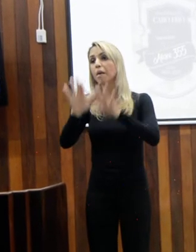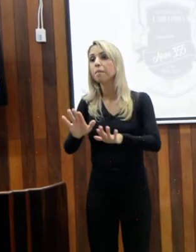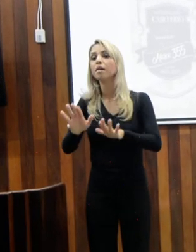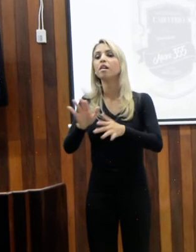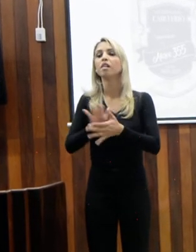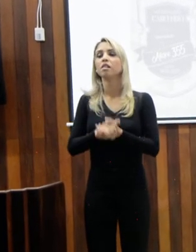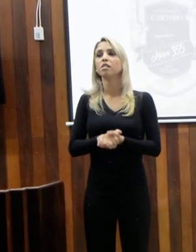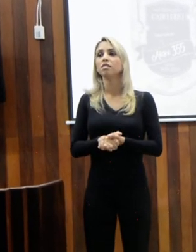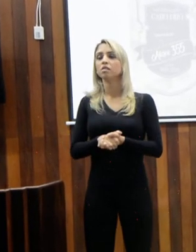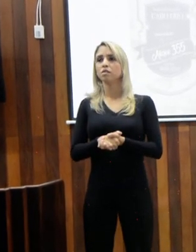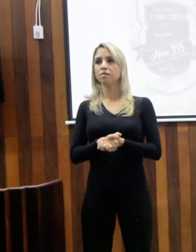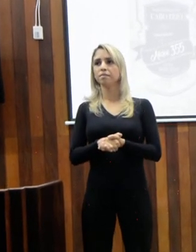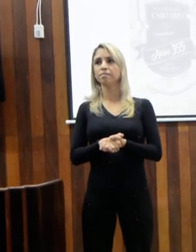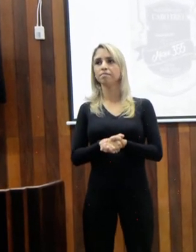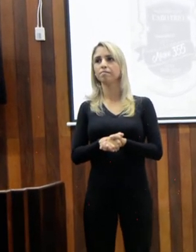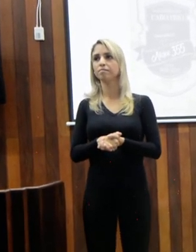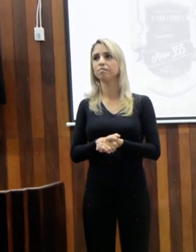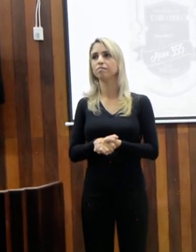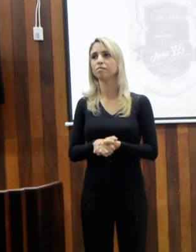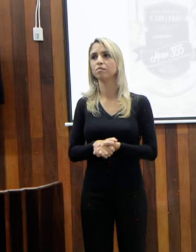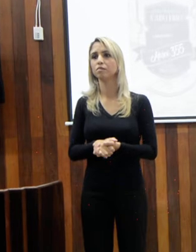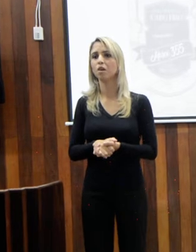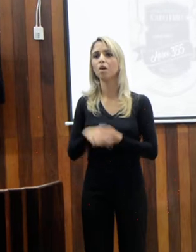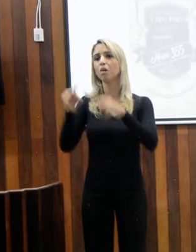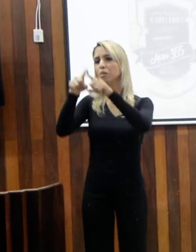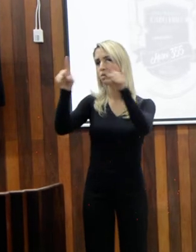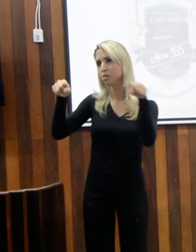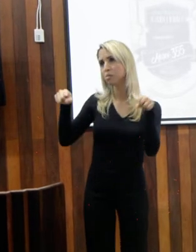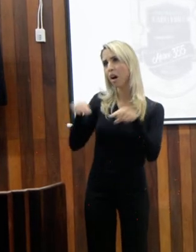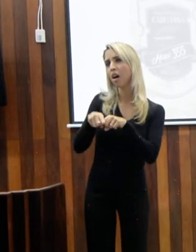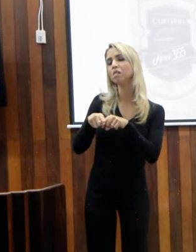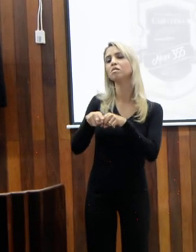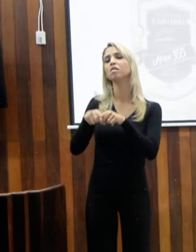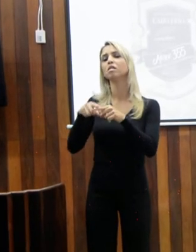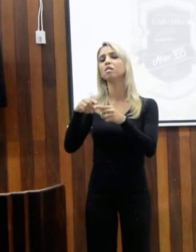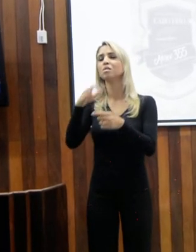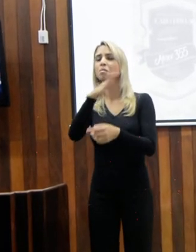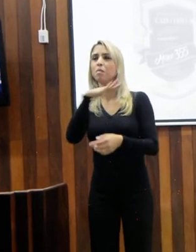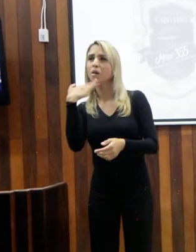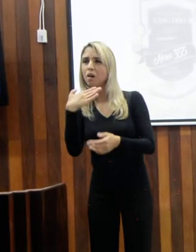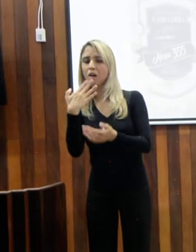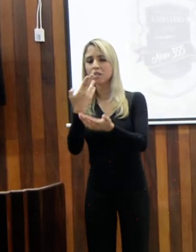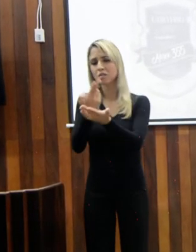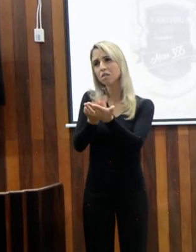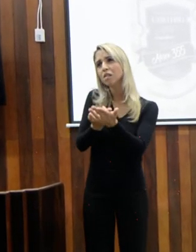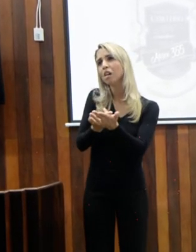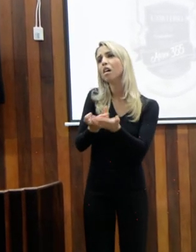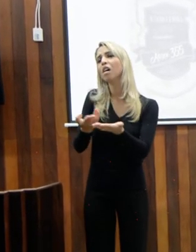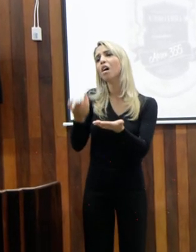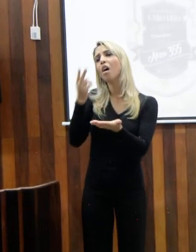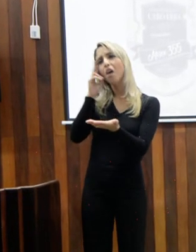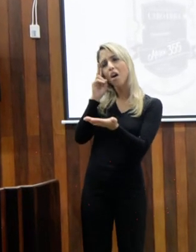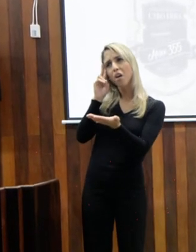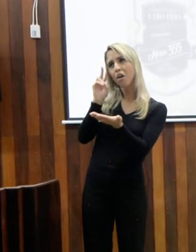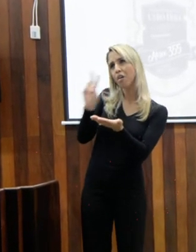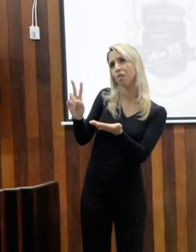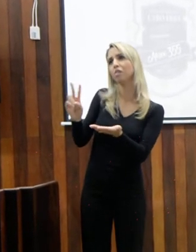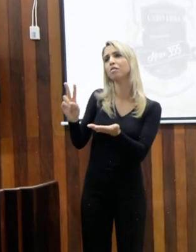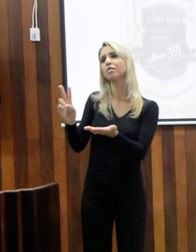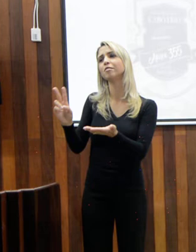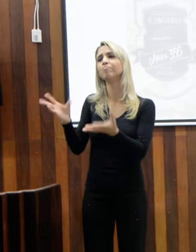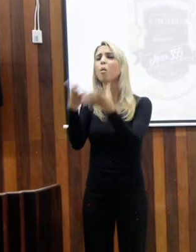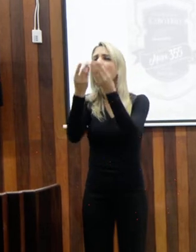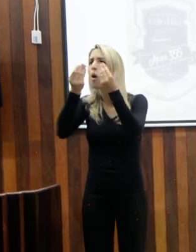maior velório que Cabo Free teve de uma pessoa política que eu vivenciei foi o dele. A maior